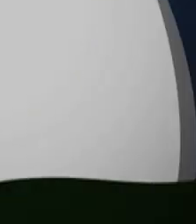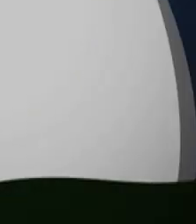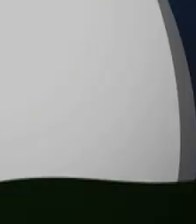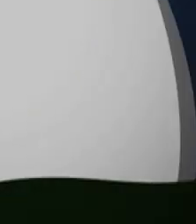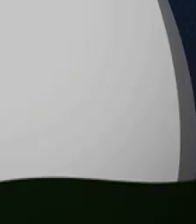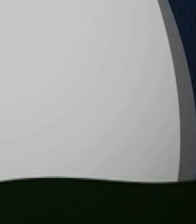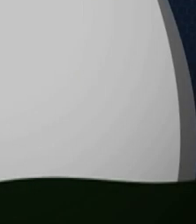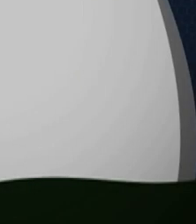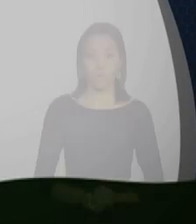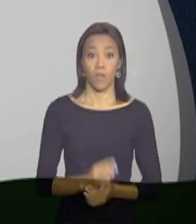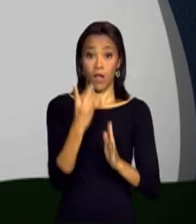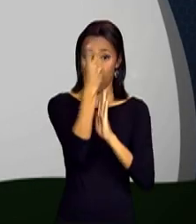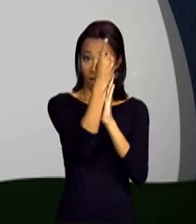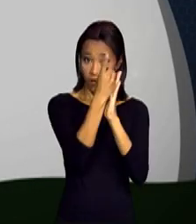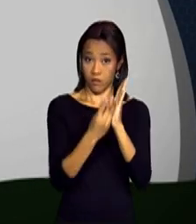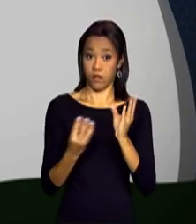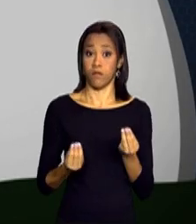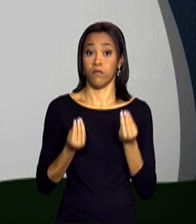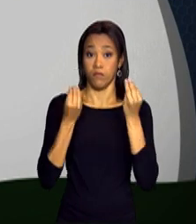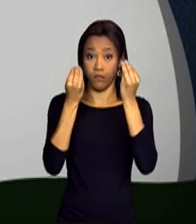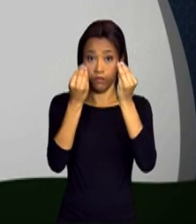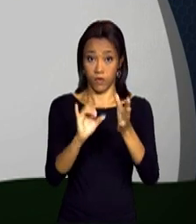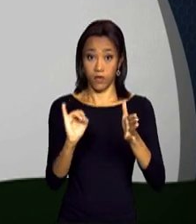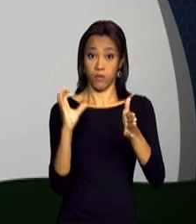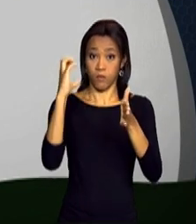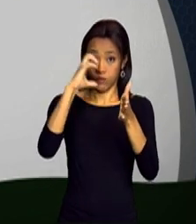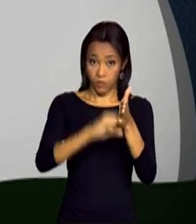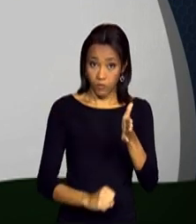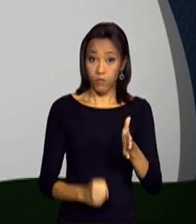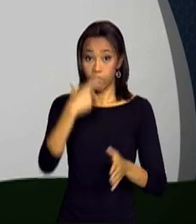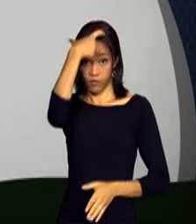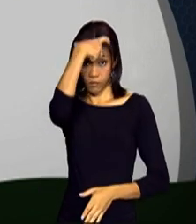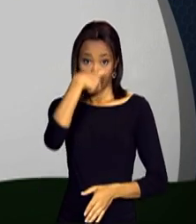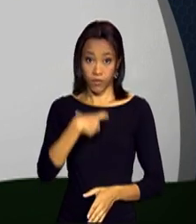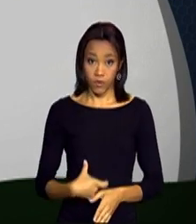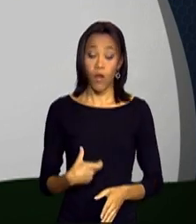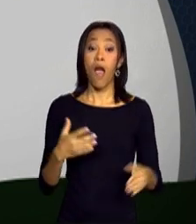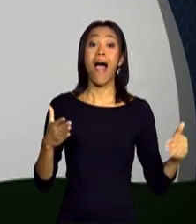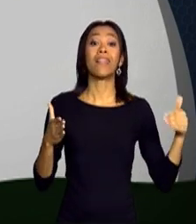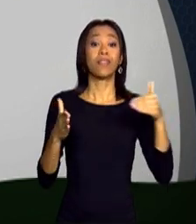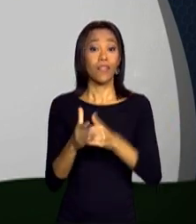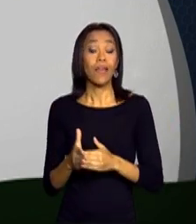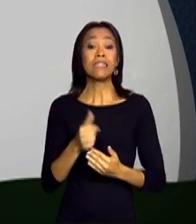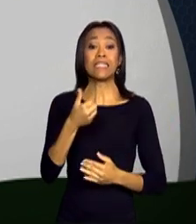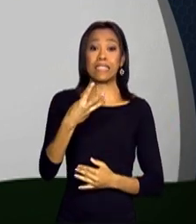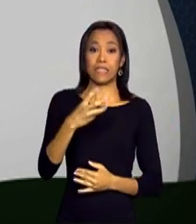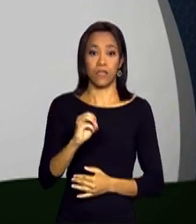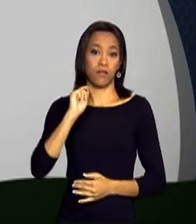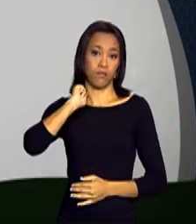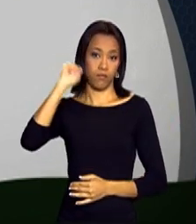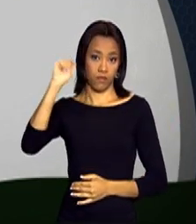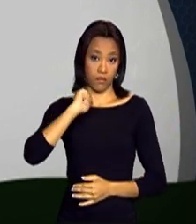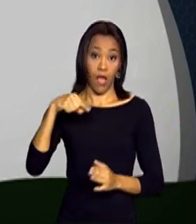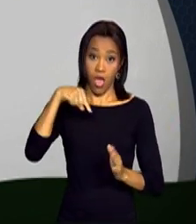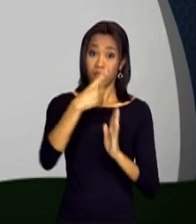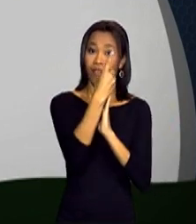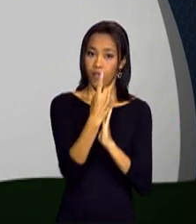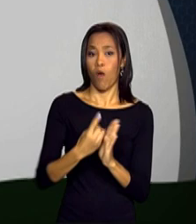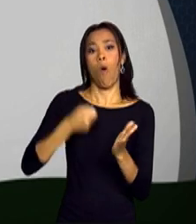A entrega da declaração do imposto de renda da pessoa física vai até 30 de abril. A declaração é obrigatória para a